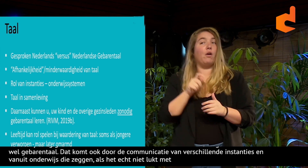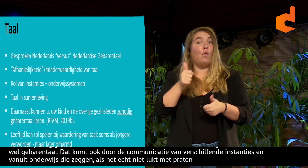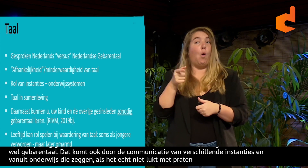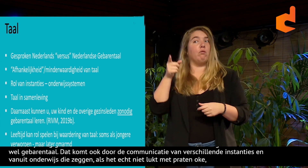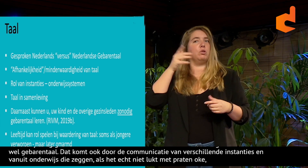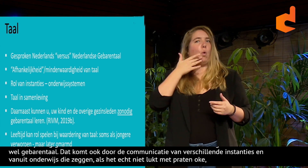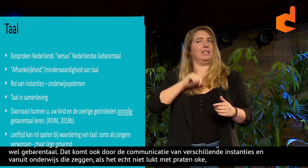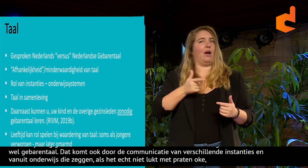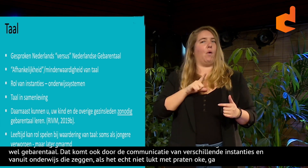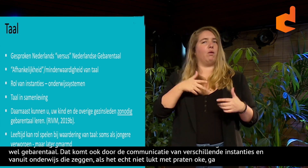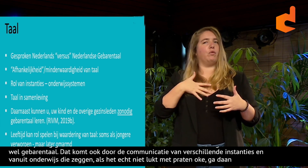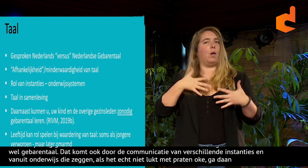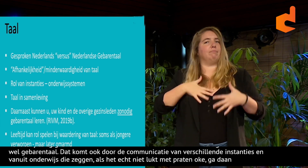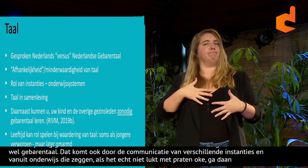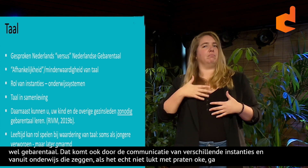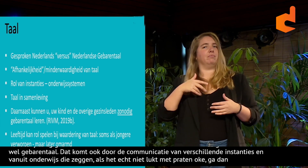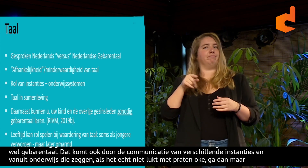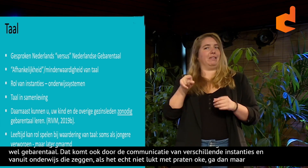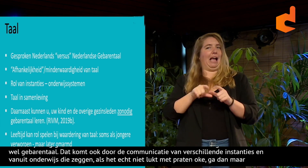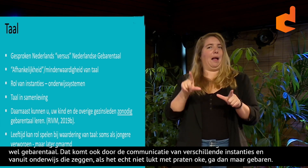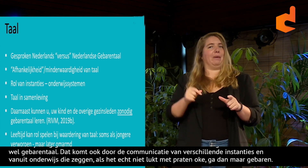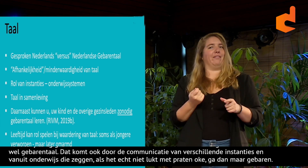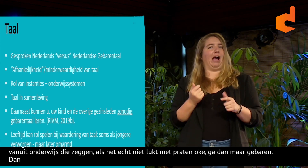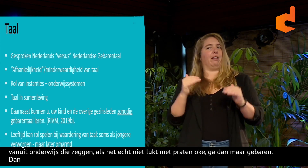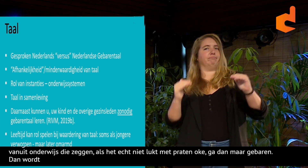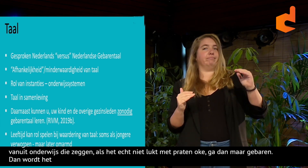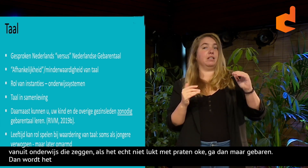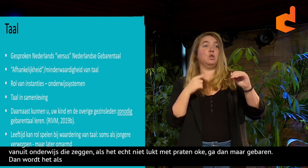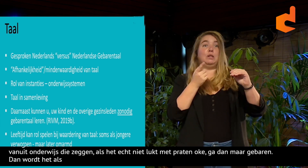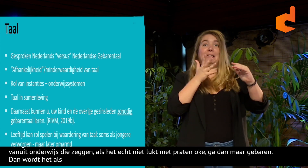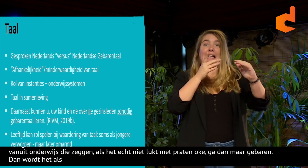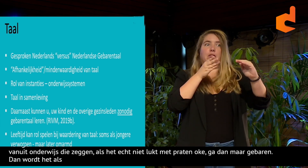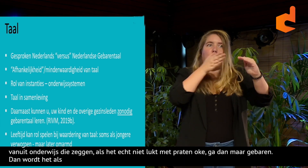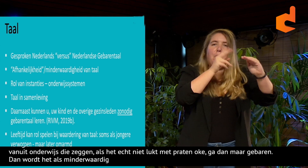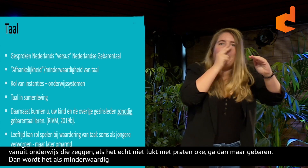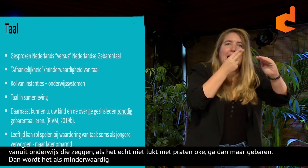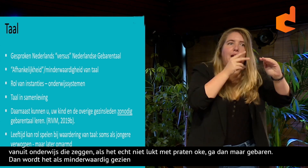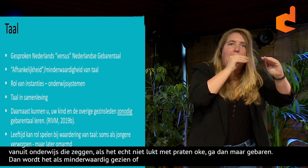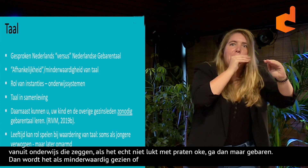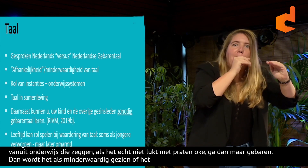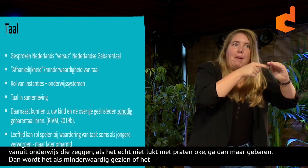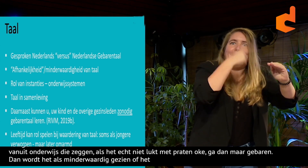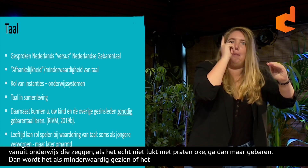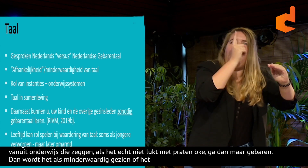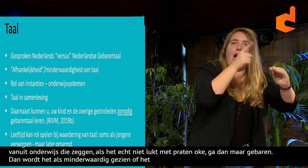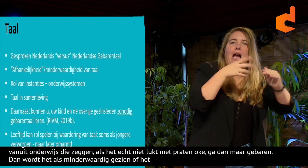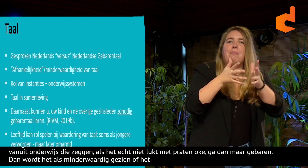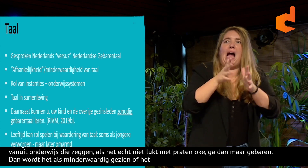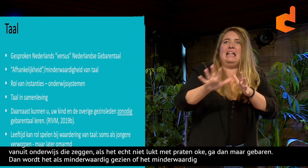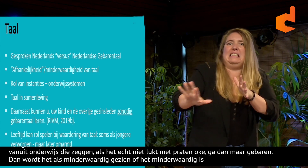dan maar gebaren. Dan wordt het gezien eigenlijk als minderwaardig. Alsof die taal minderwaardig is aan het Nederlands. En dat